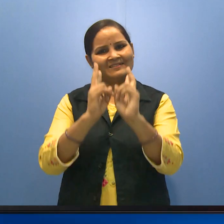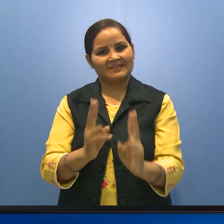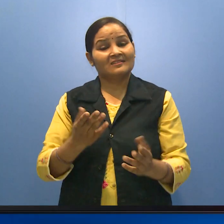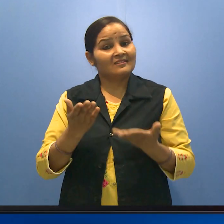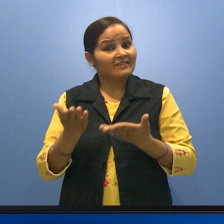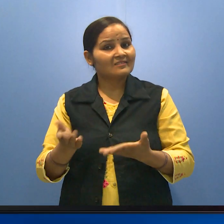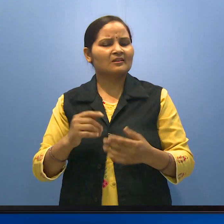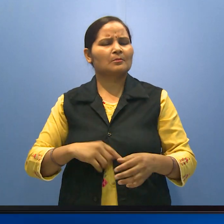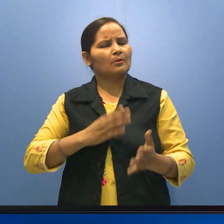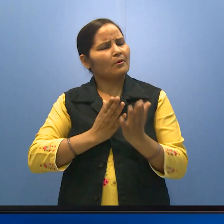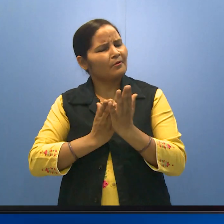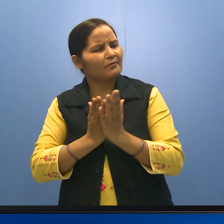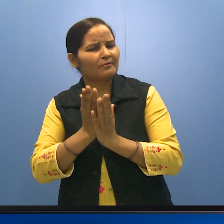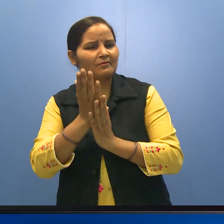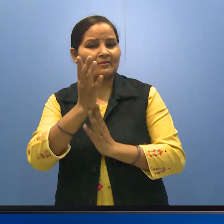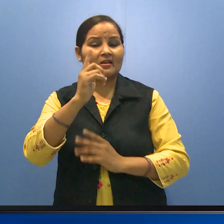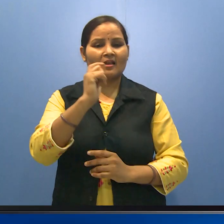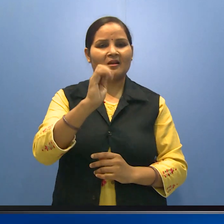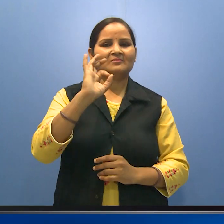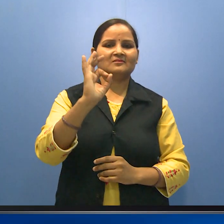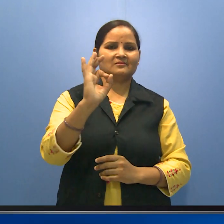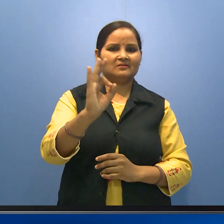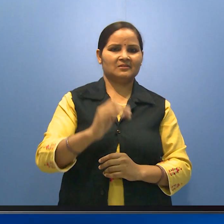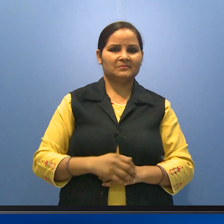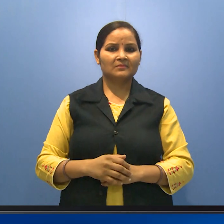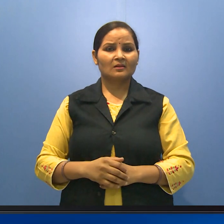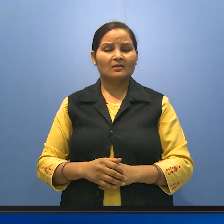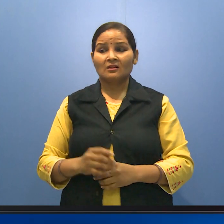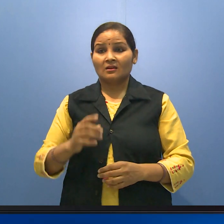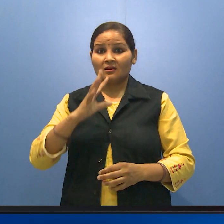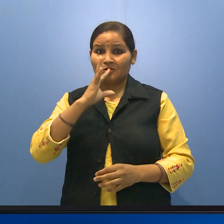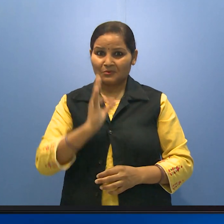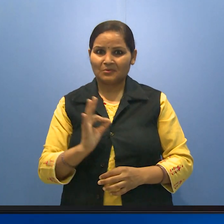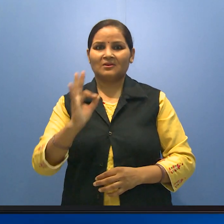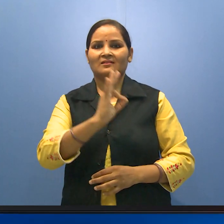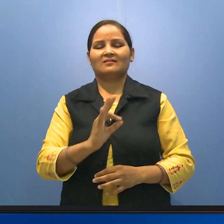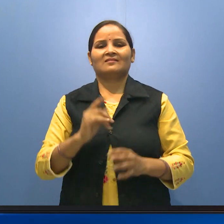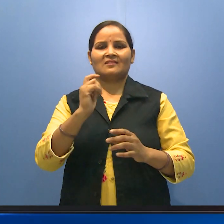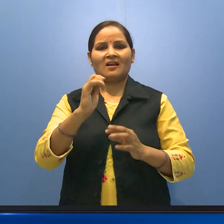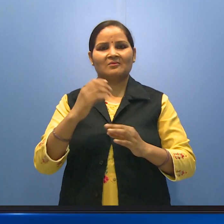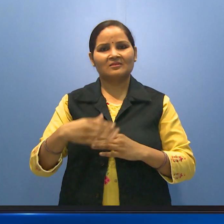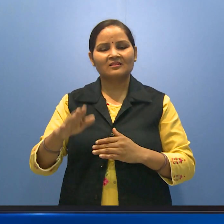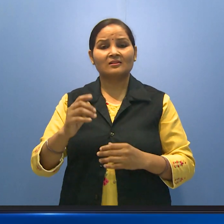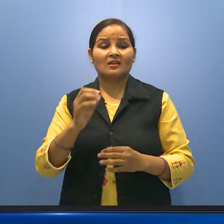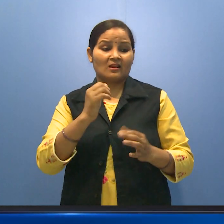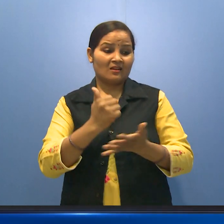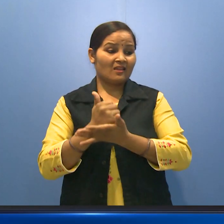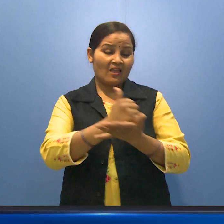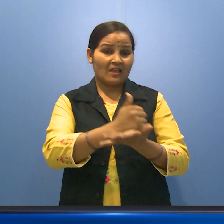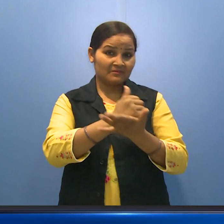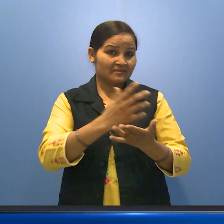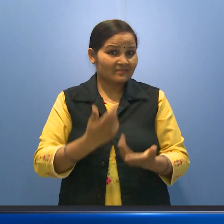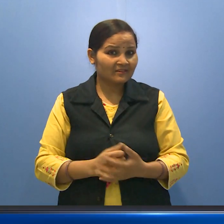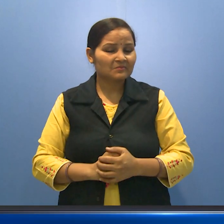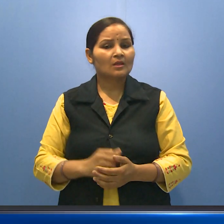इसलिए हमेशा हम अच्छे कर्म करें, स्रेष्ट कर्म करें, पुन्य के कर्म करें,